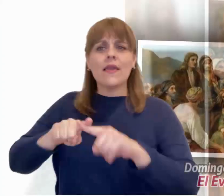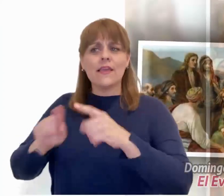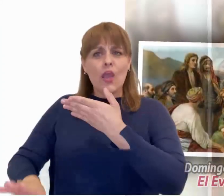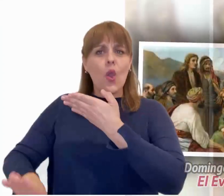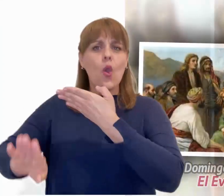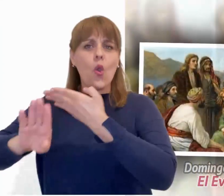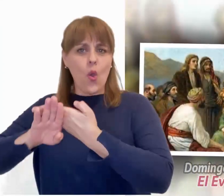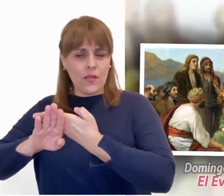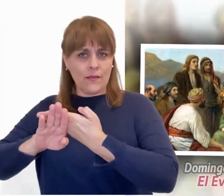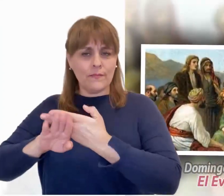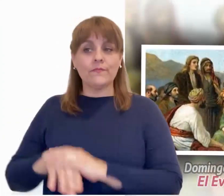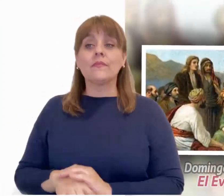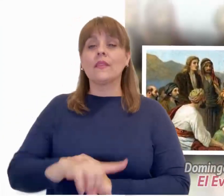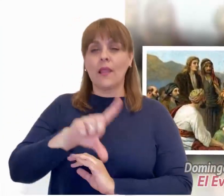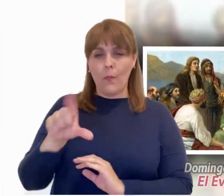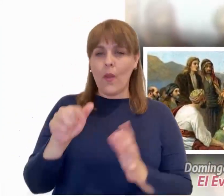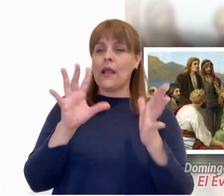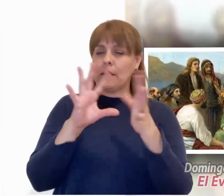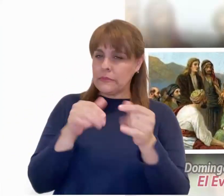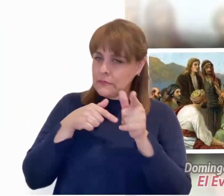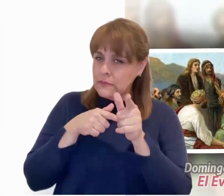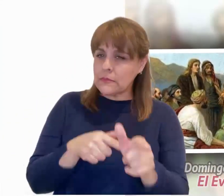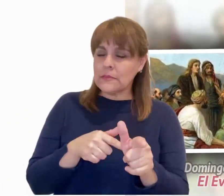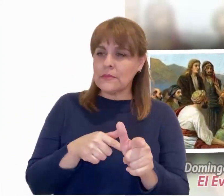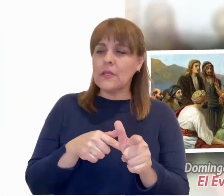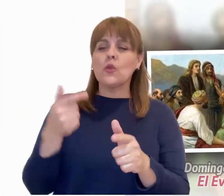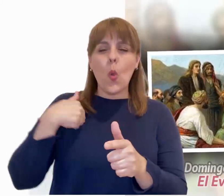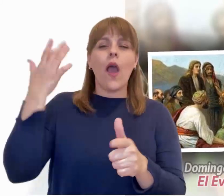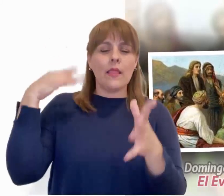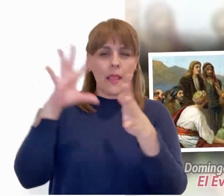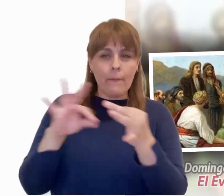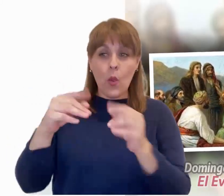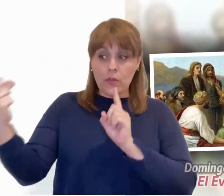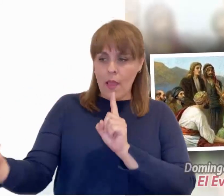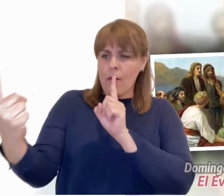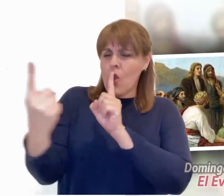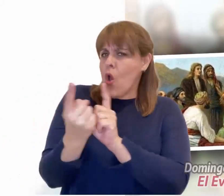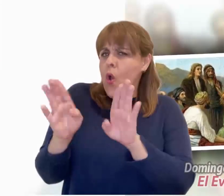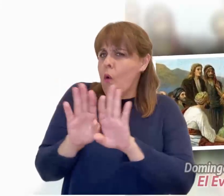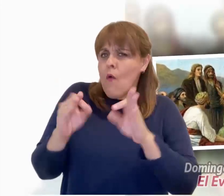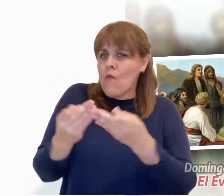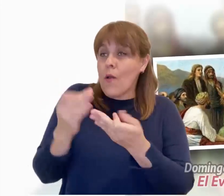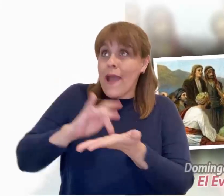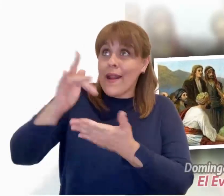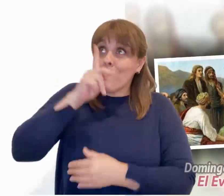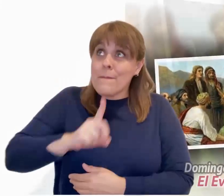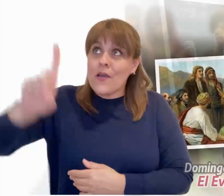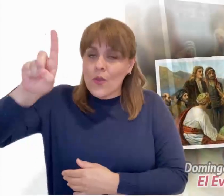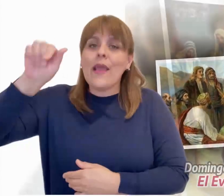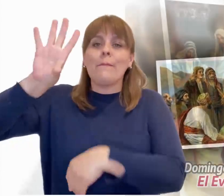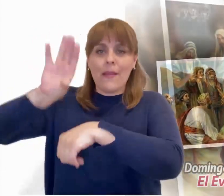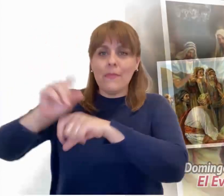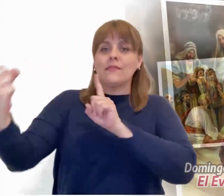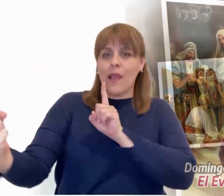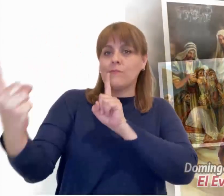traicionar. Después añadió, por eso les he dicho que nadie puede venir a mí si el Padre no se lo concede.